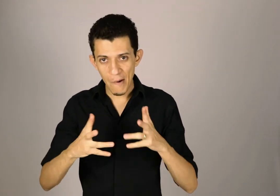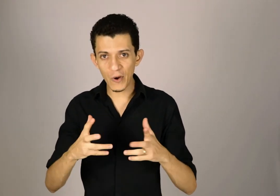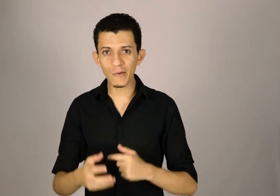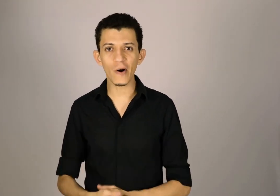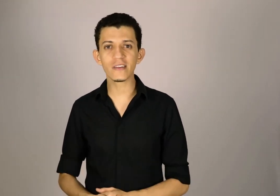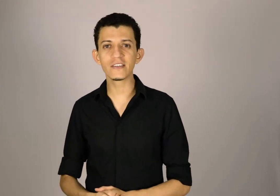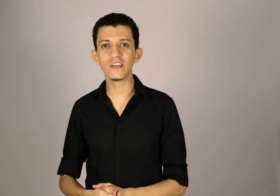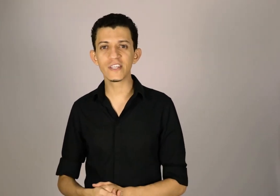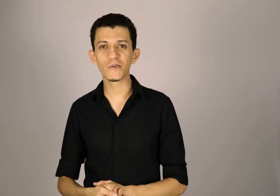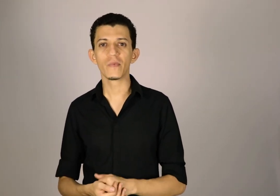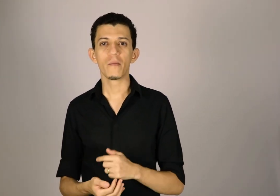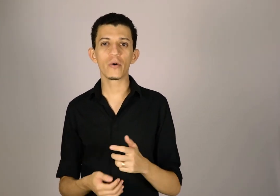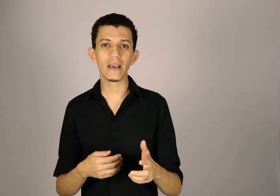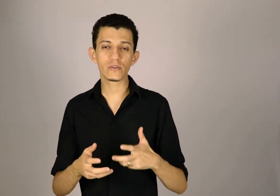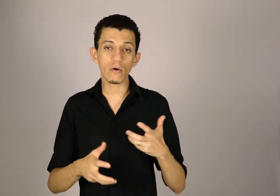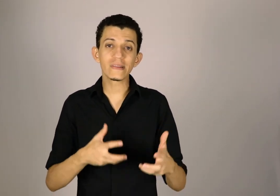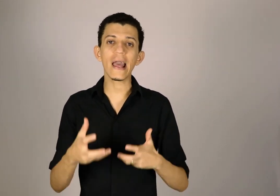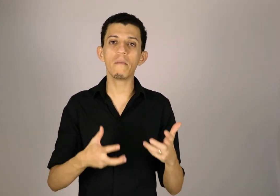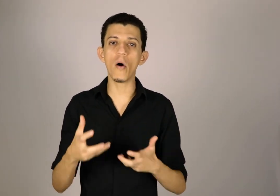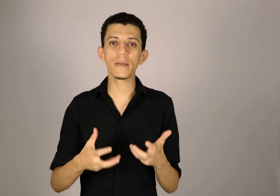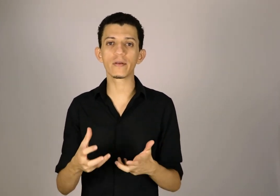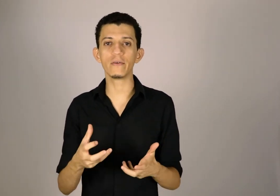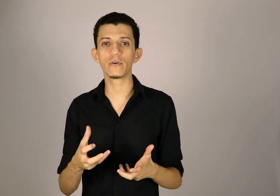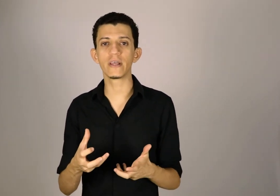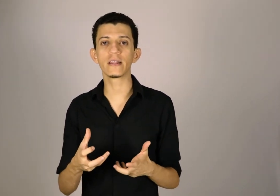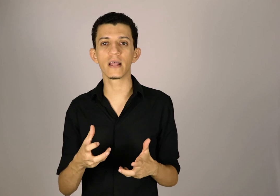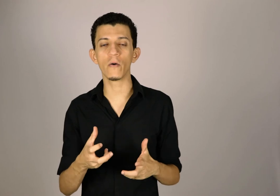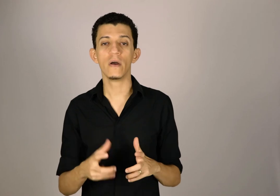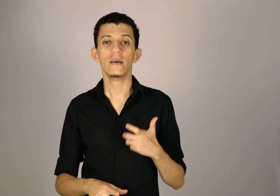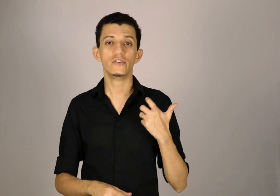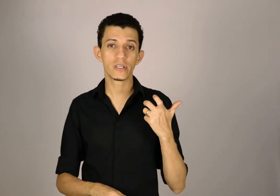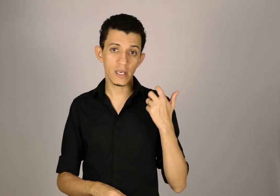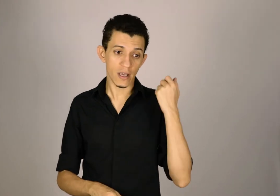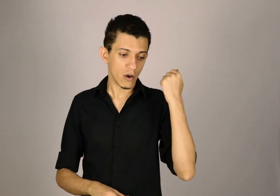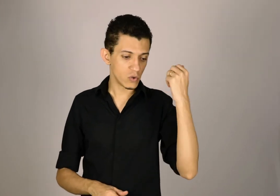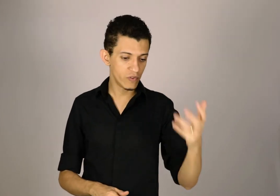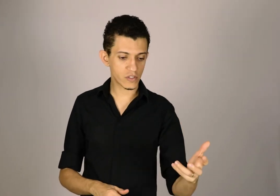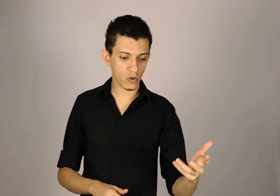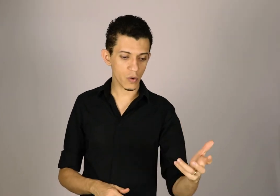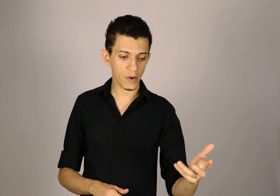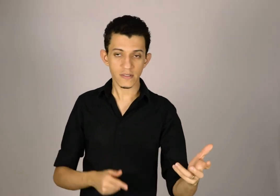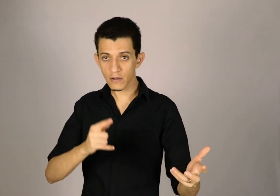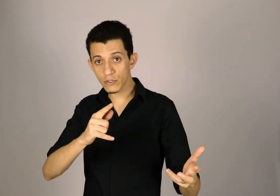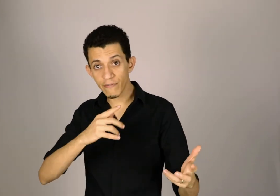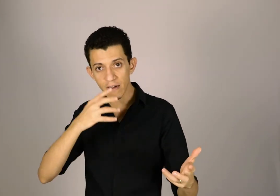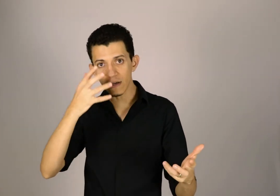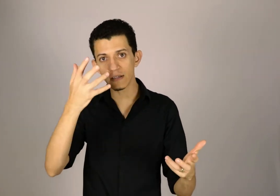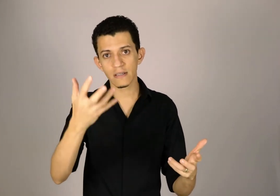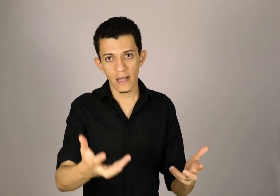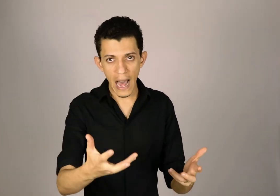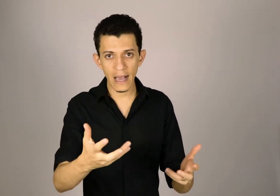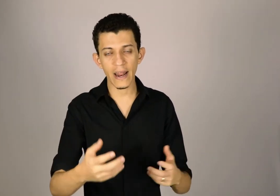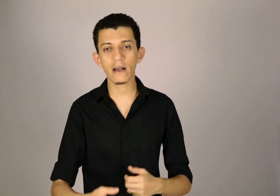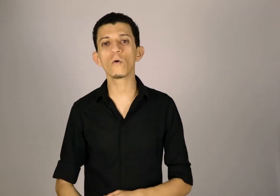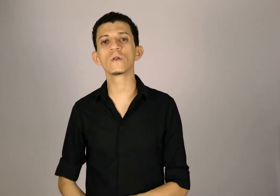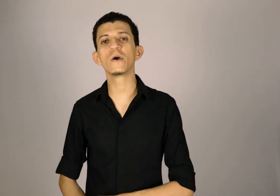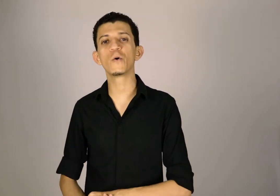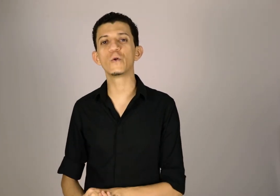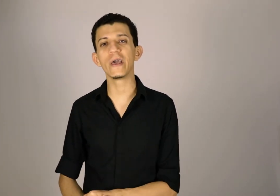muito importante isso, porque isso é um termômetro que eu vou ter, então, de que os vídeos que eu estou postando, de fato, eles agregam conteúdo aí